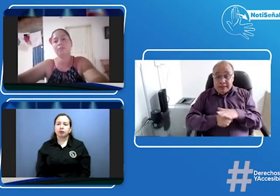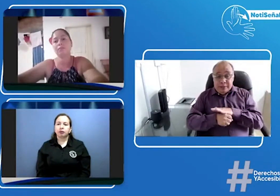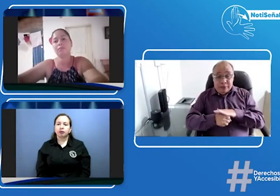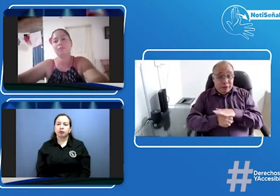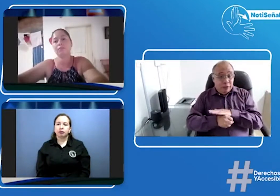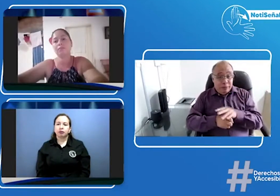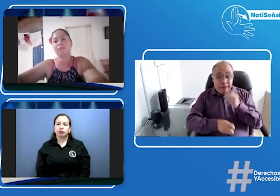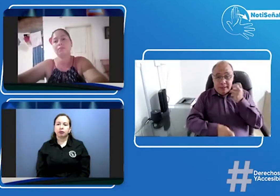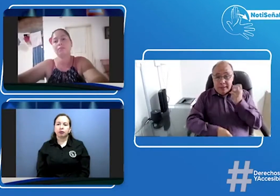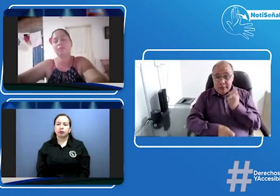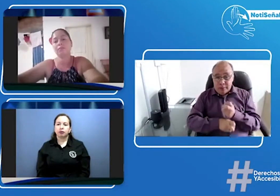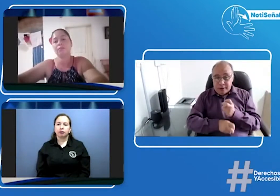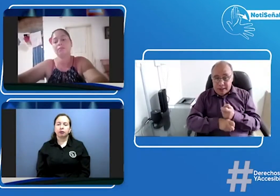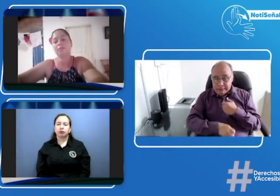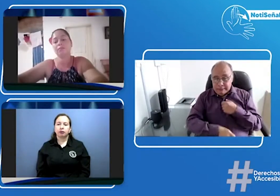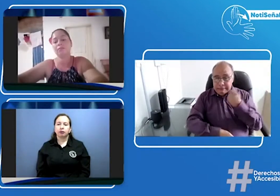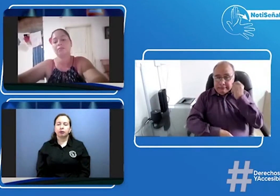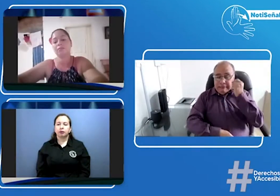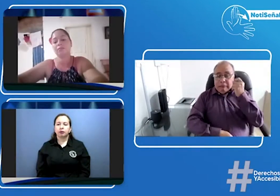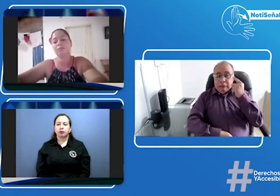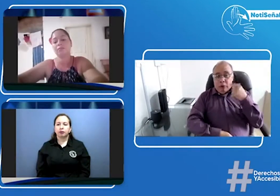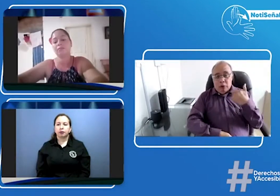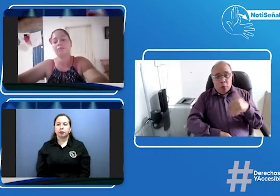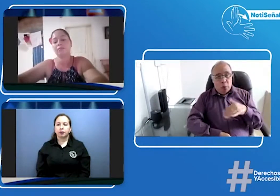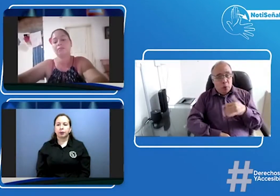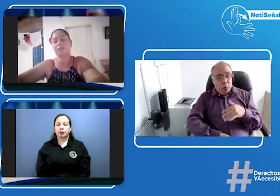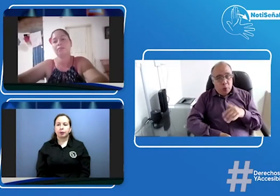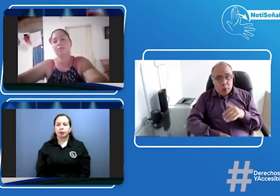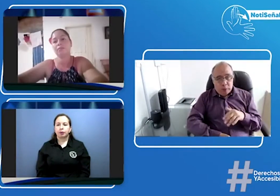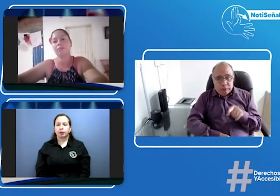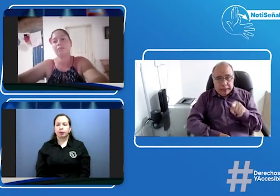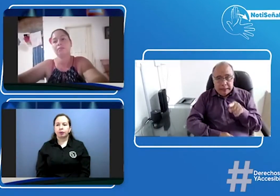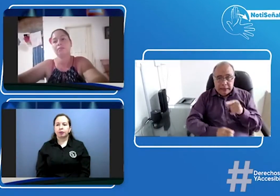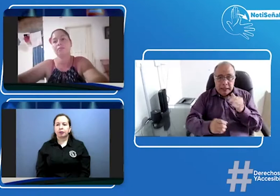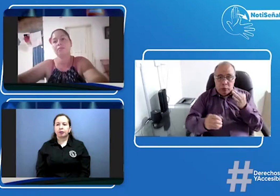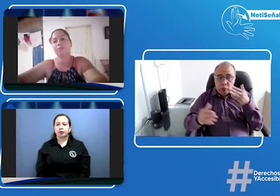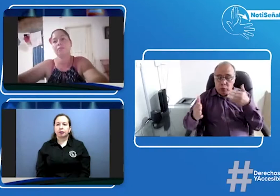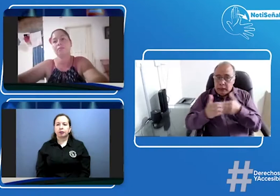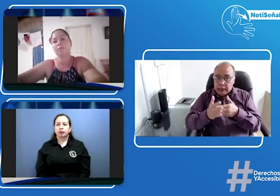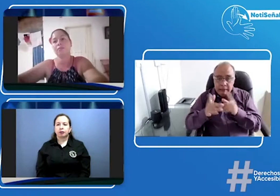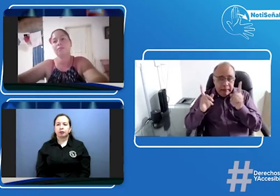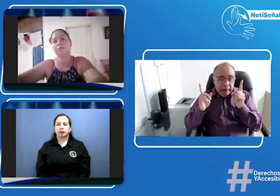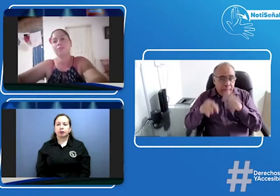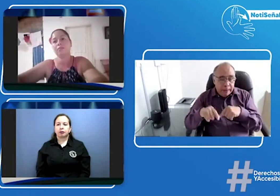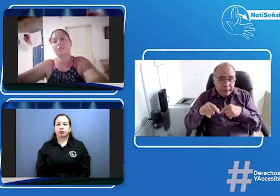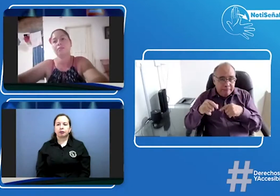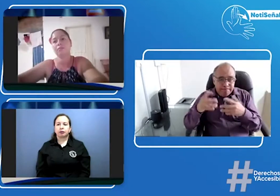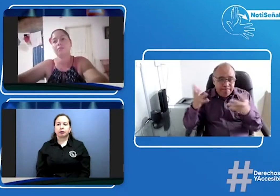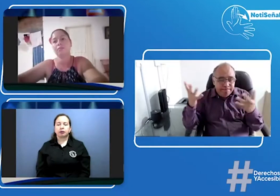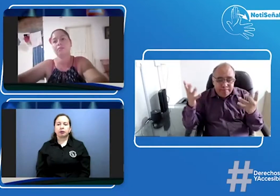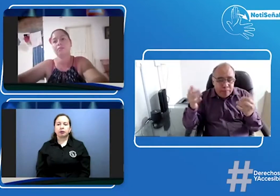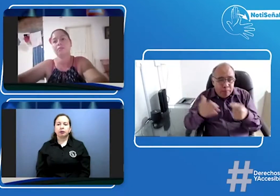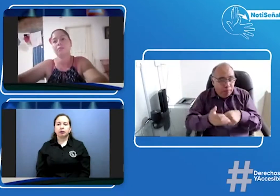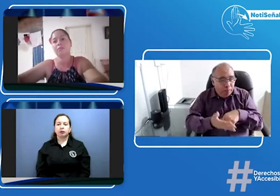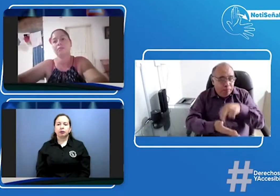la verdad es que es una situación muy complicada que con todo esto que usted nos está comentando pues